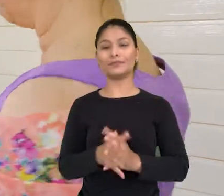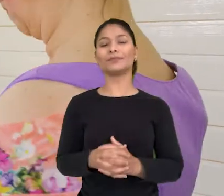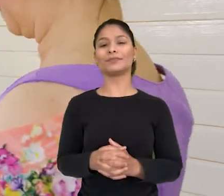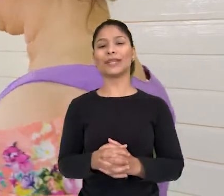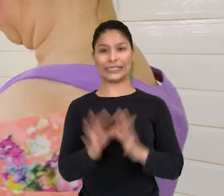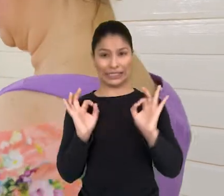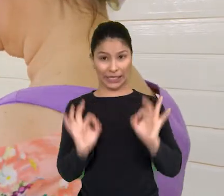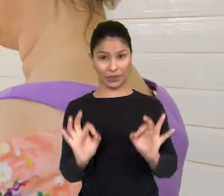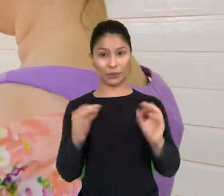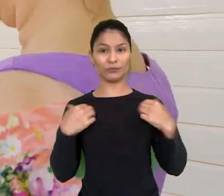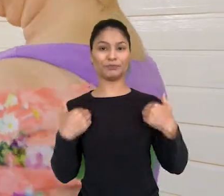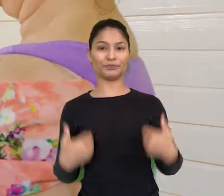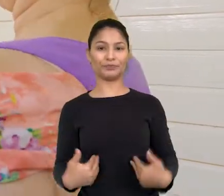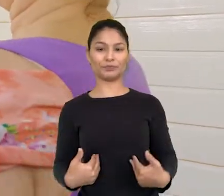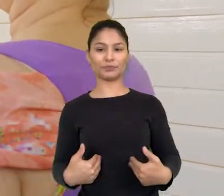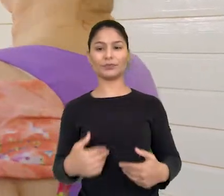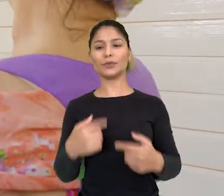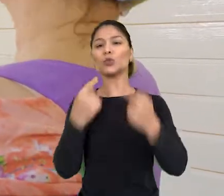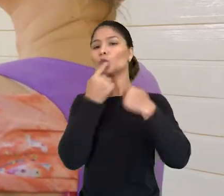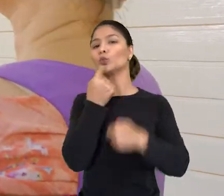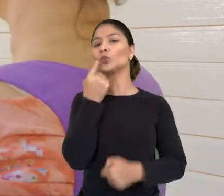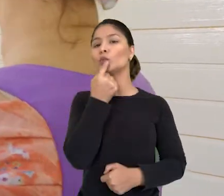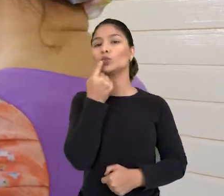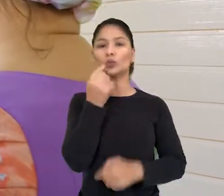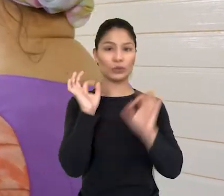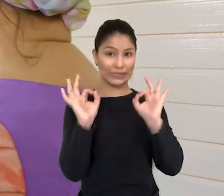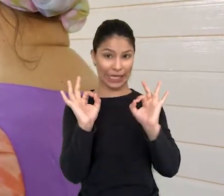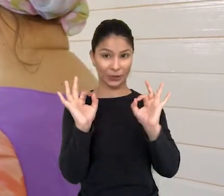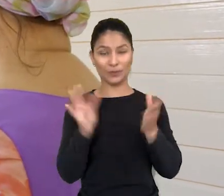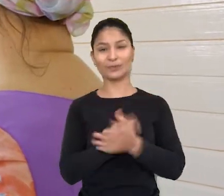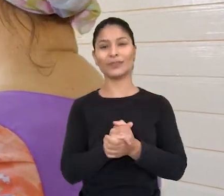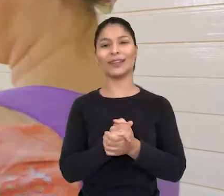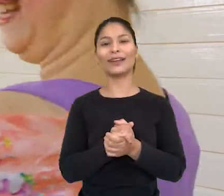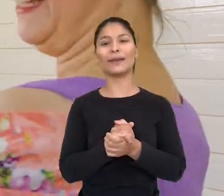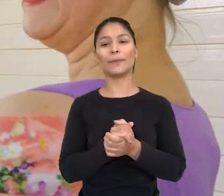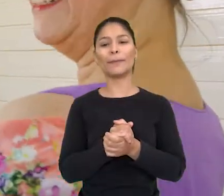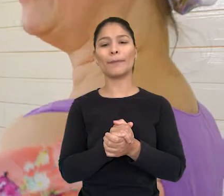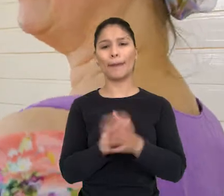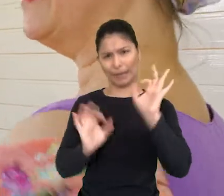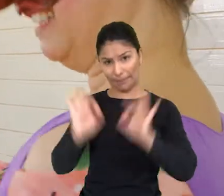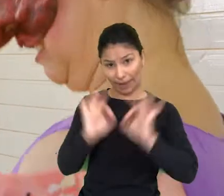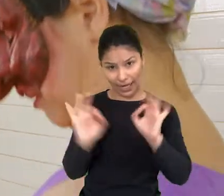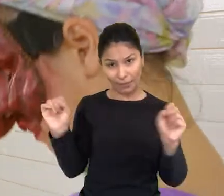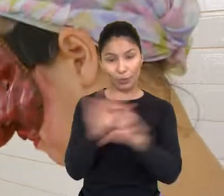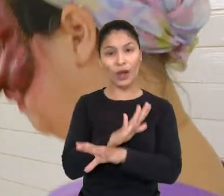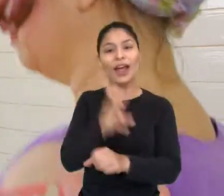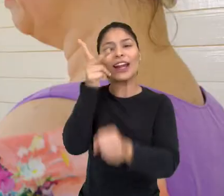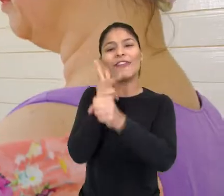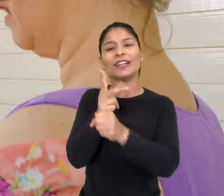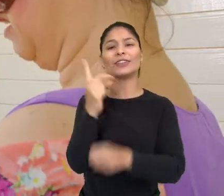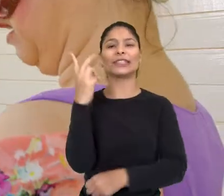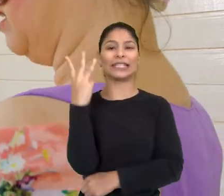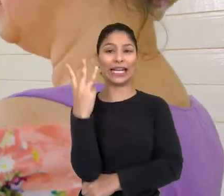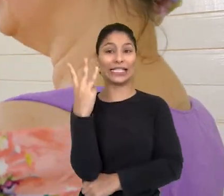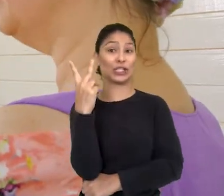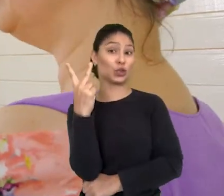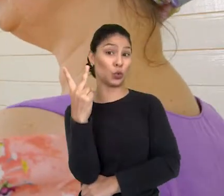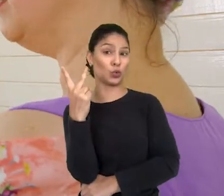Tá em quadro. Tá. Tá bonita? Tá bonita. Batom. Tá tudo certo. Prepara. Gravando em três,